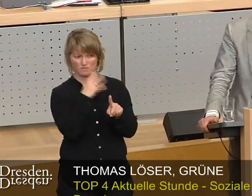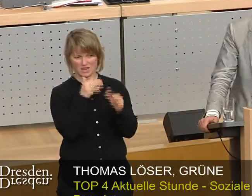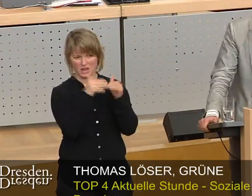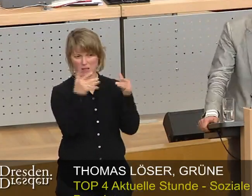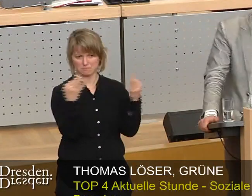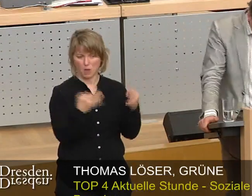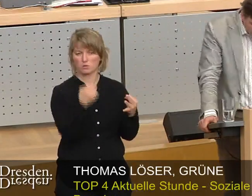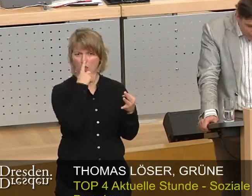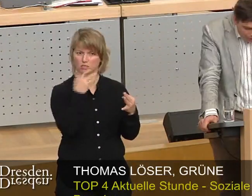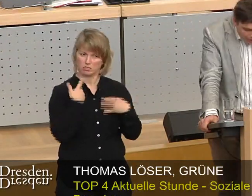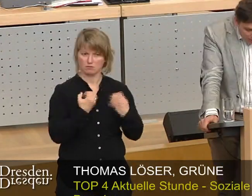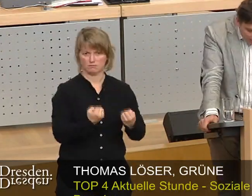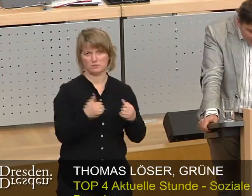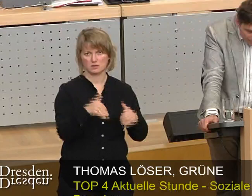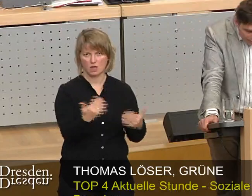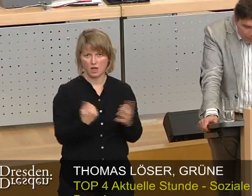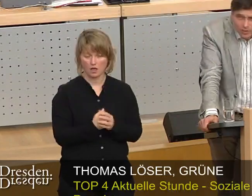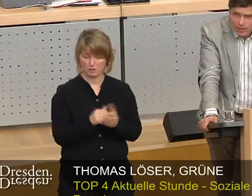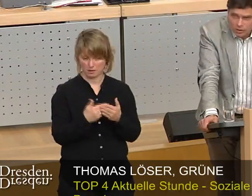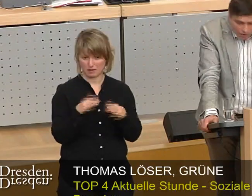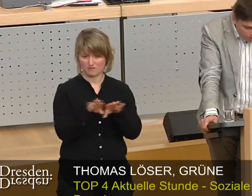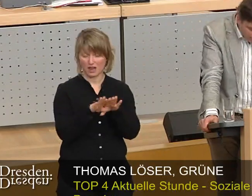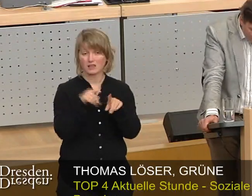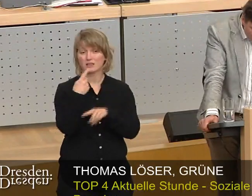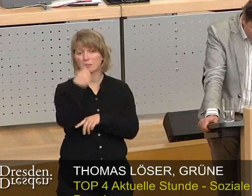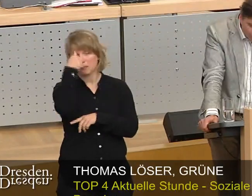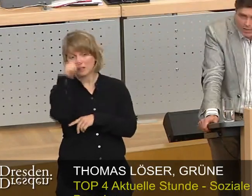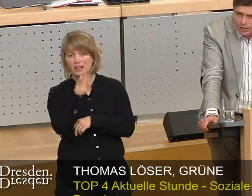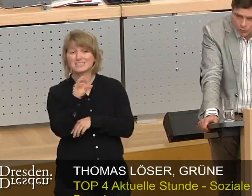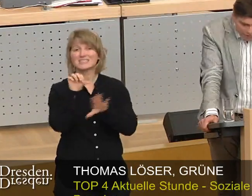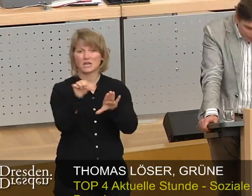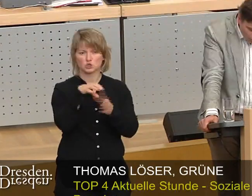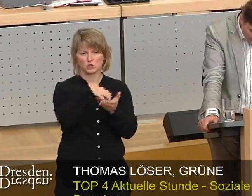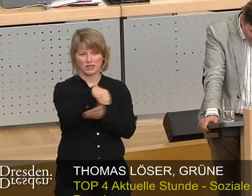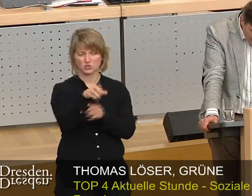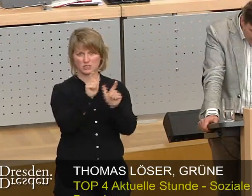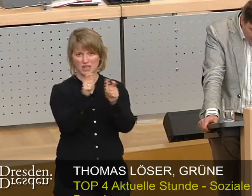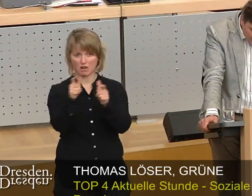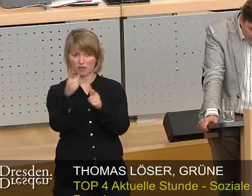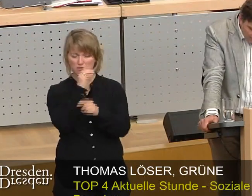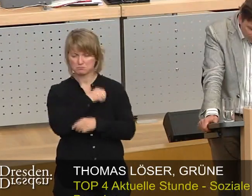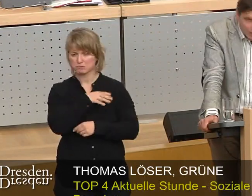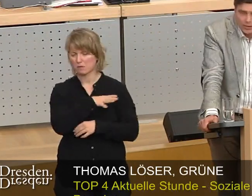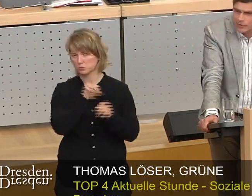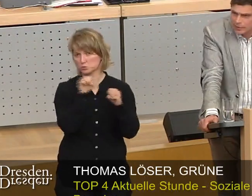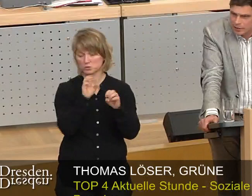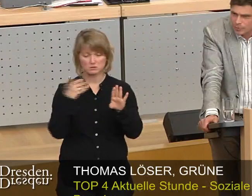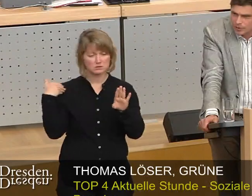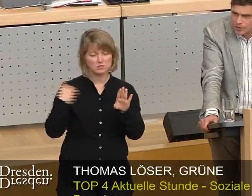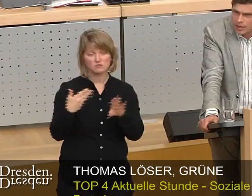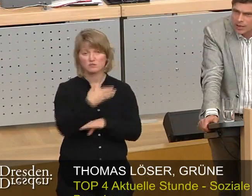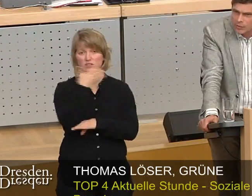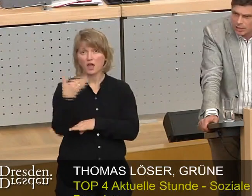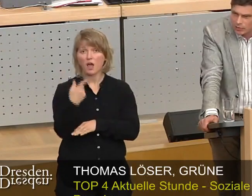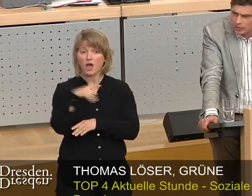aktiv werden zu können. Und ich sage Ihnen auch klar, in Berlin mit sechs städtischen Gesellschaften und einem sehr großen Vermögen gab es in den letzten fünf Jahren 32